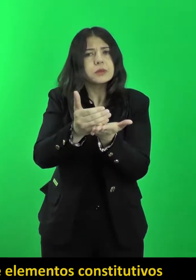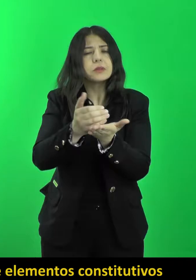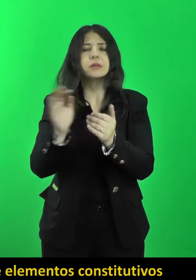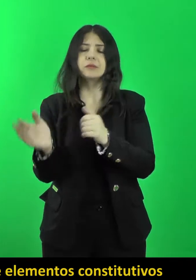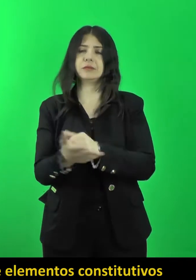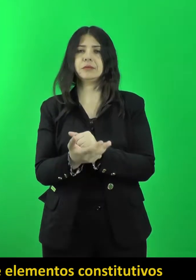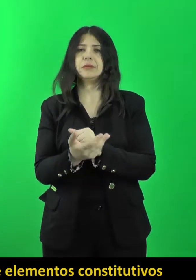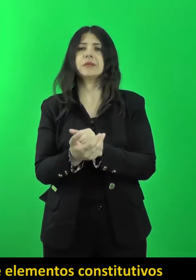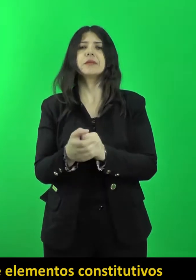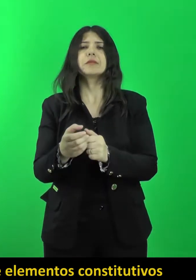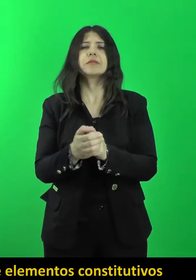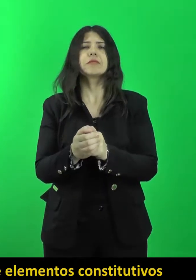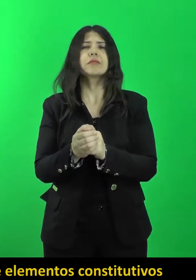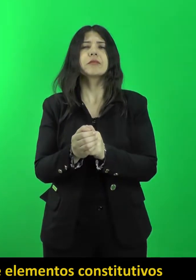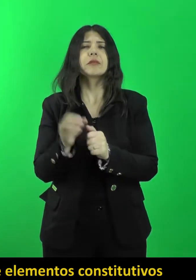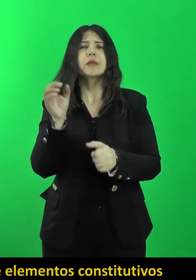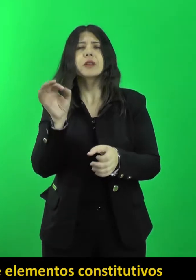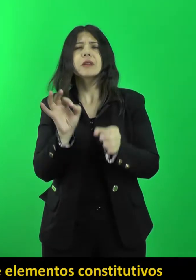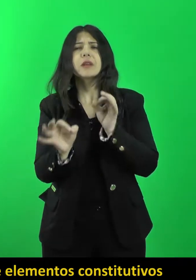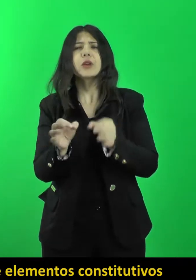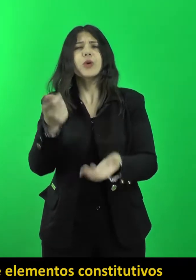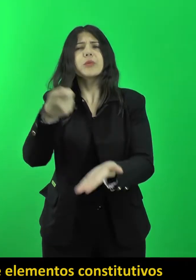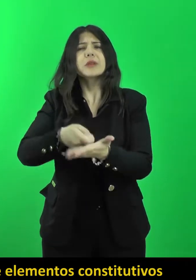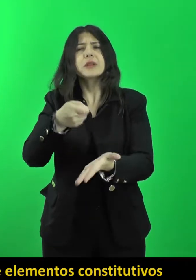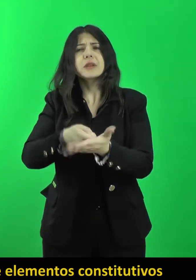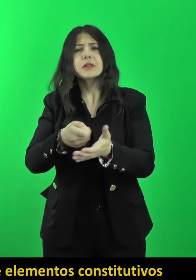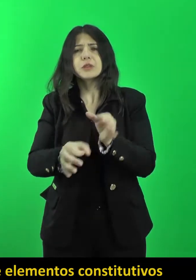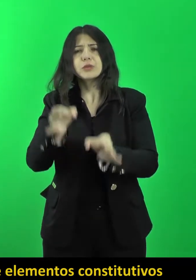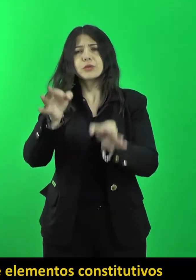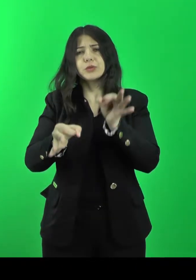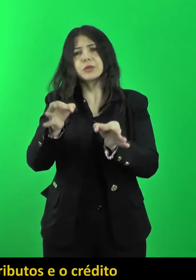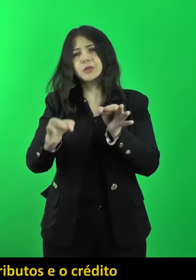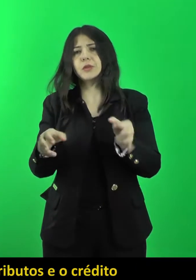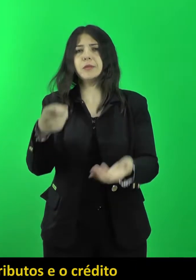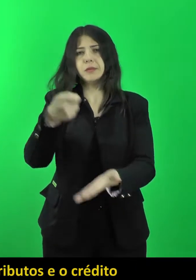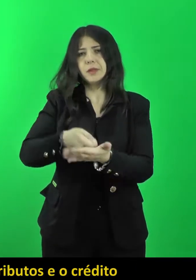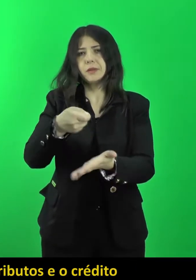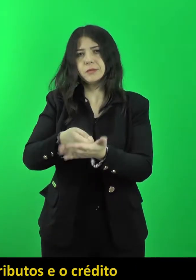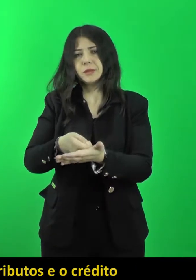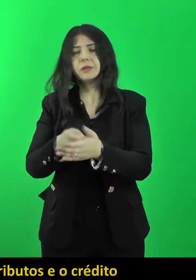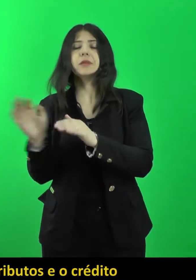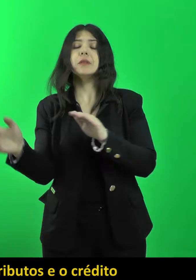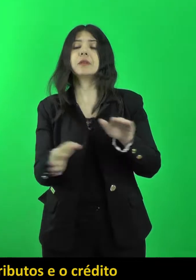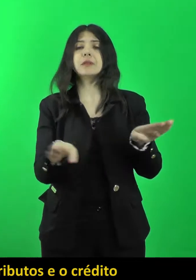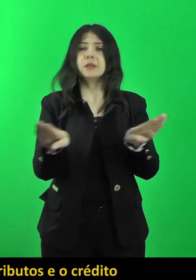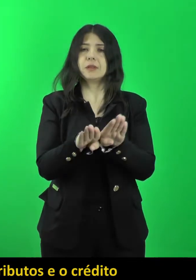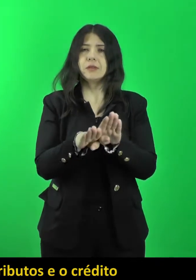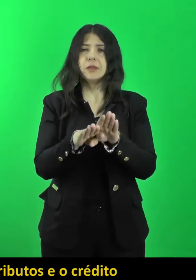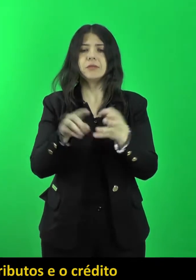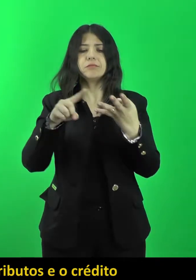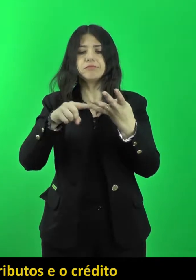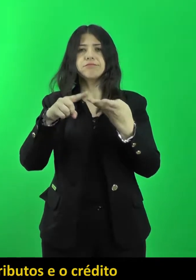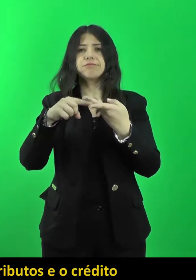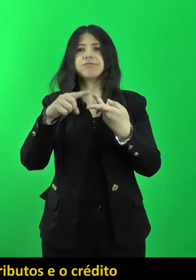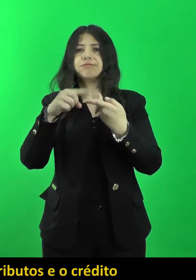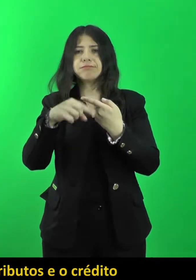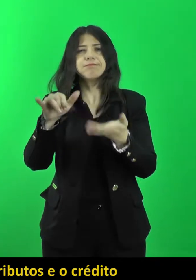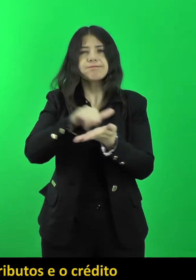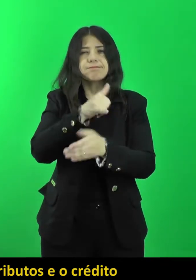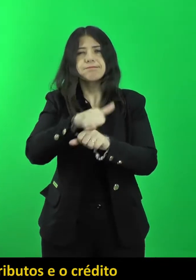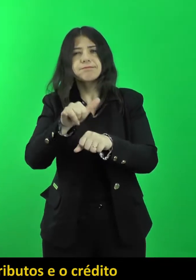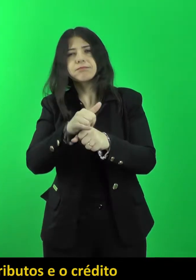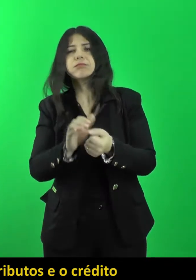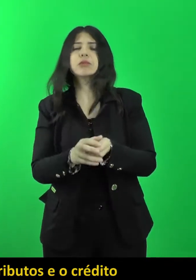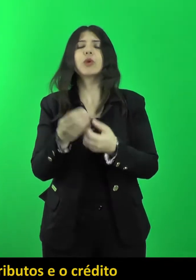noções e elementos constitutivos da obrigação jurídica tributária, além da classificação dos tributos e o